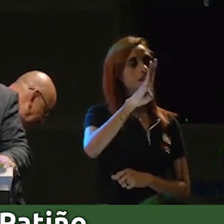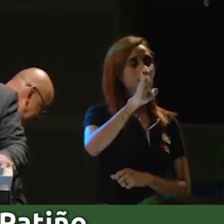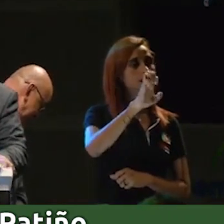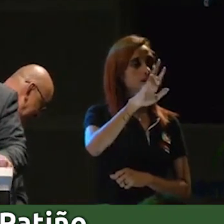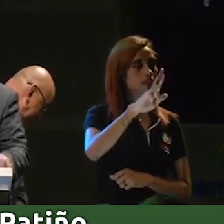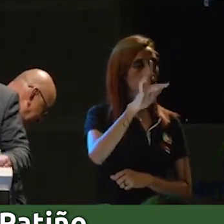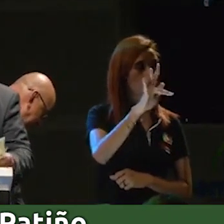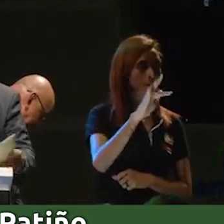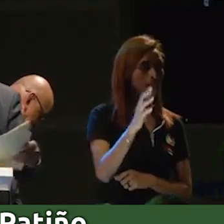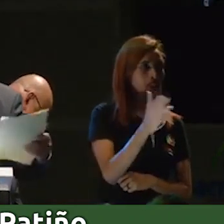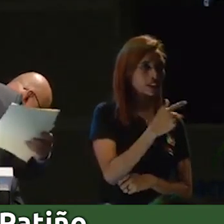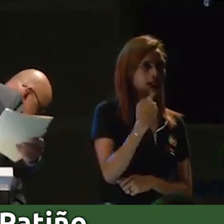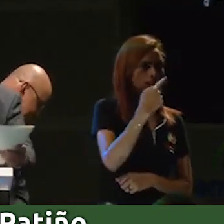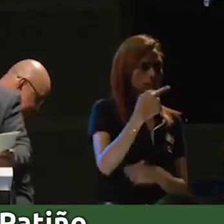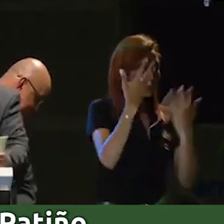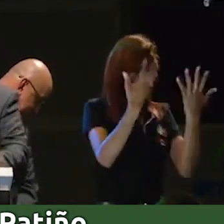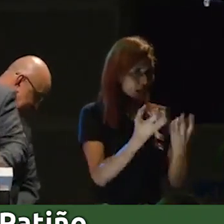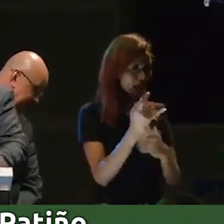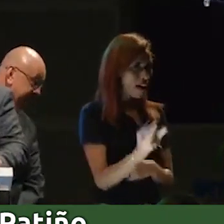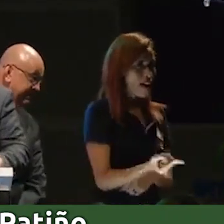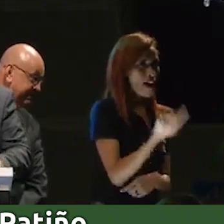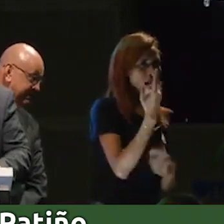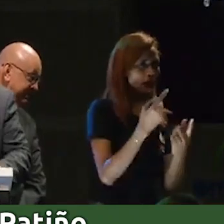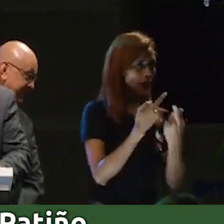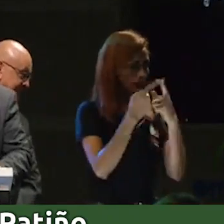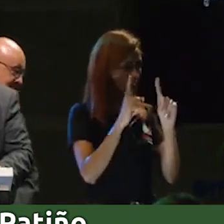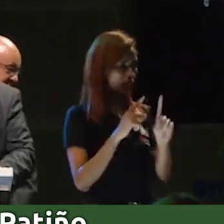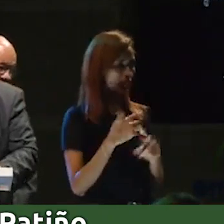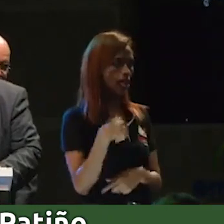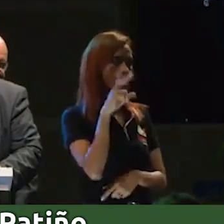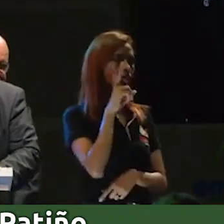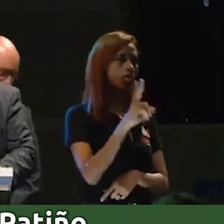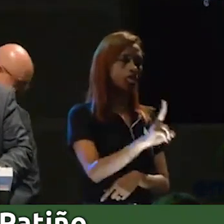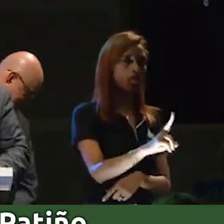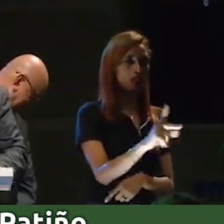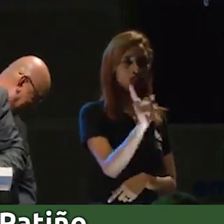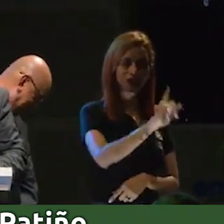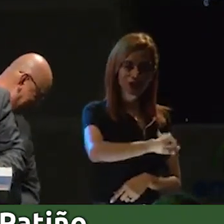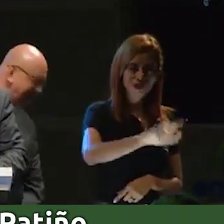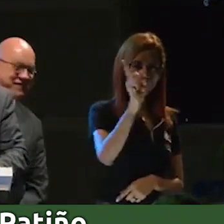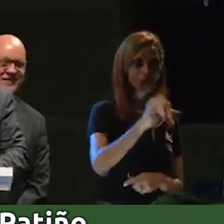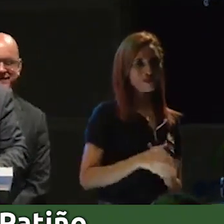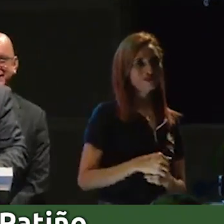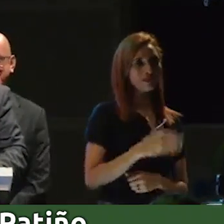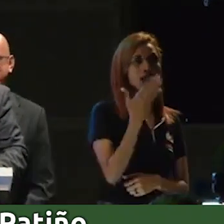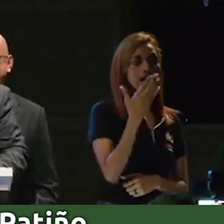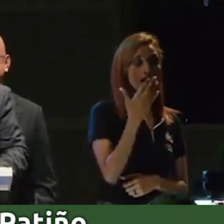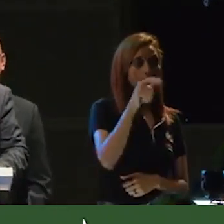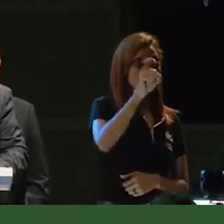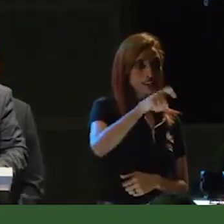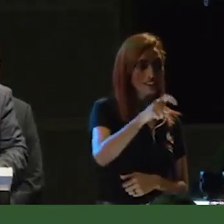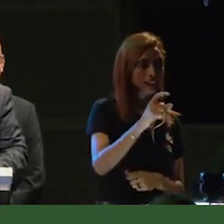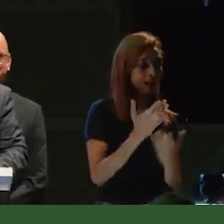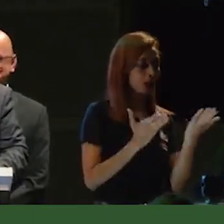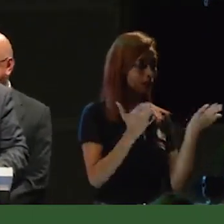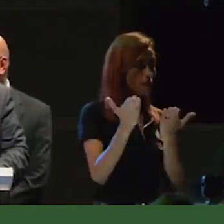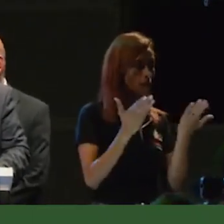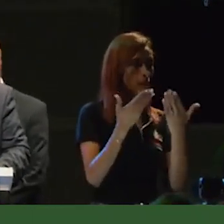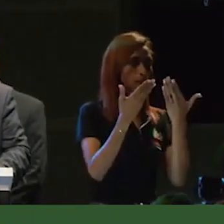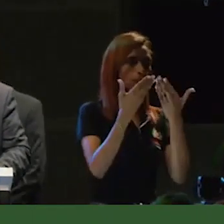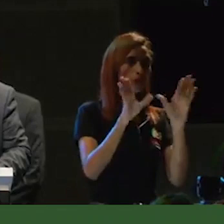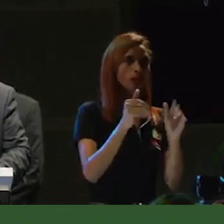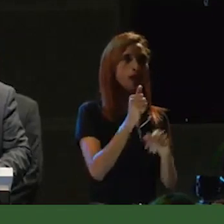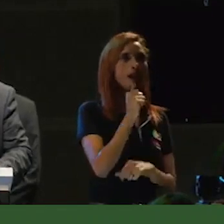siempre lo mismo. Calarcá requería un cambio importante en la prestación de los servicios públicos de alumbrado,